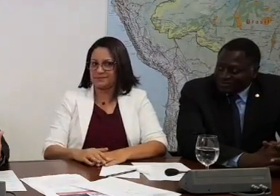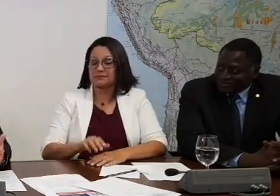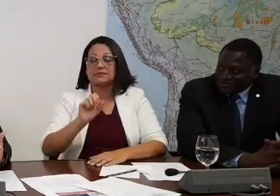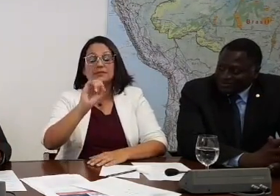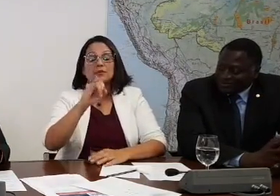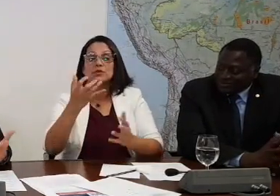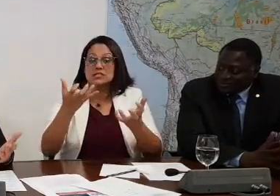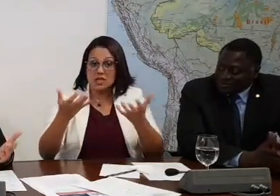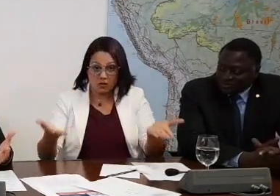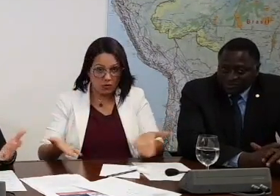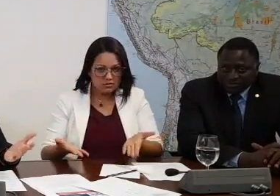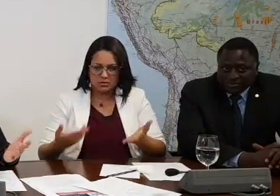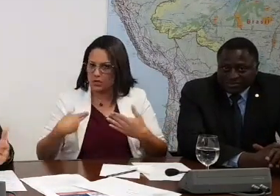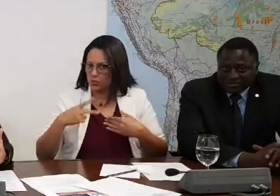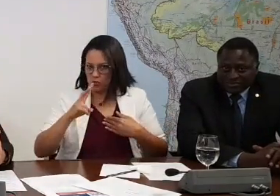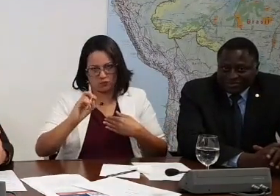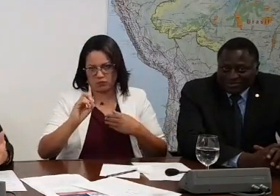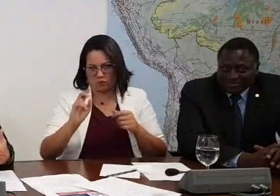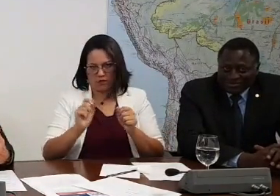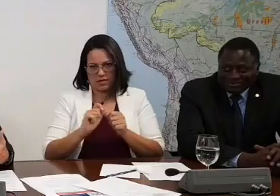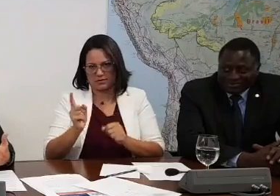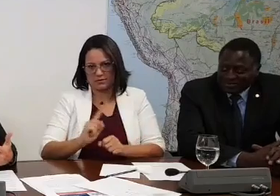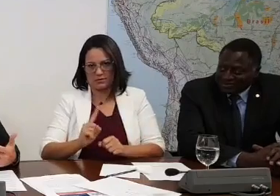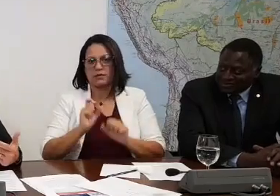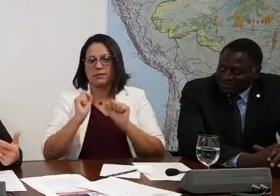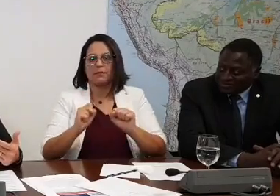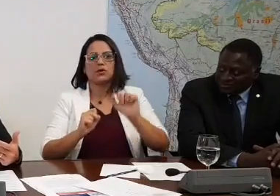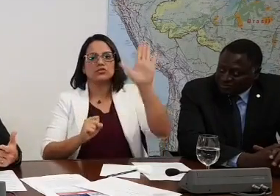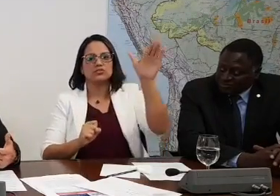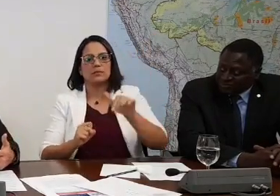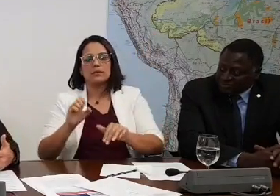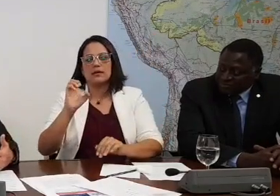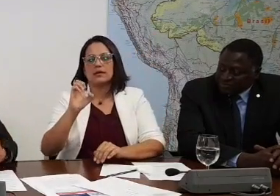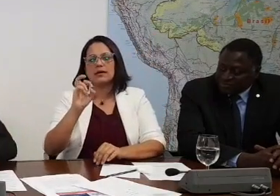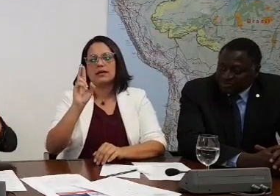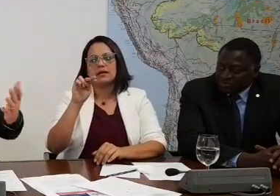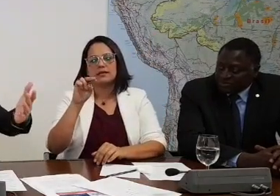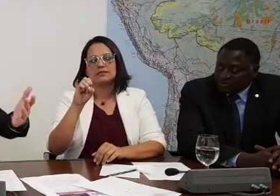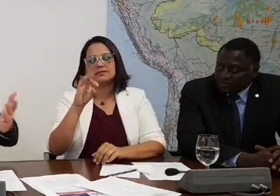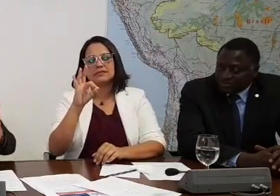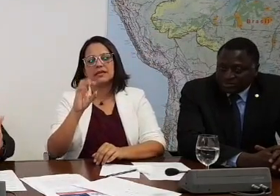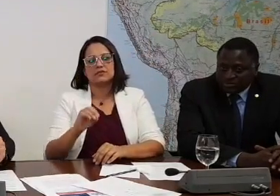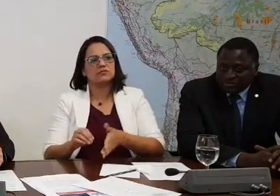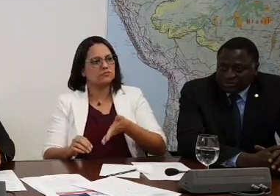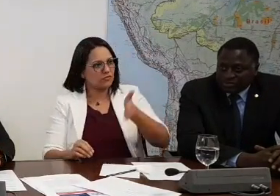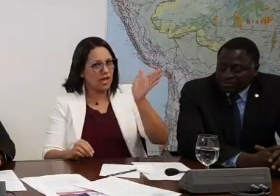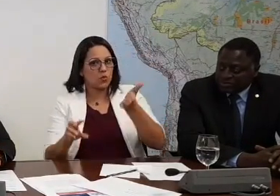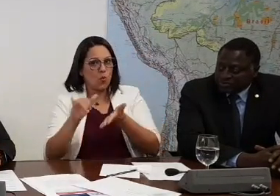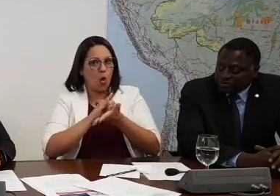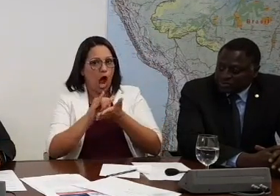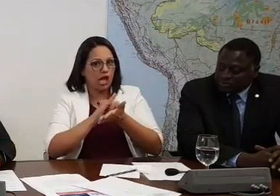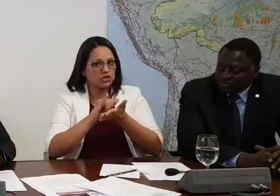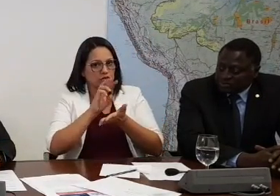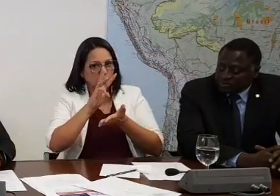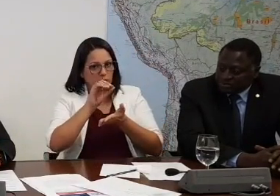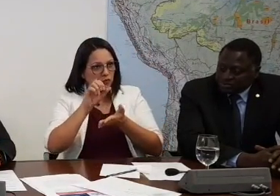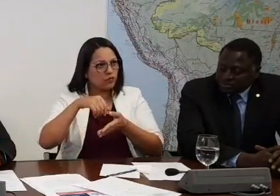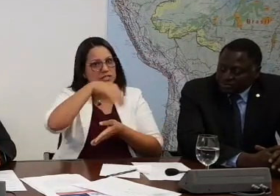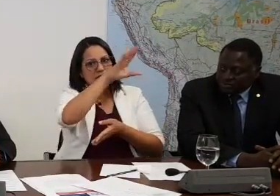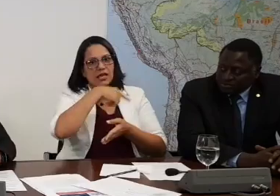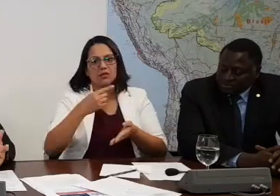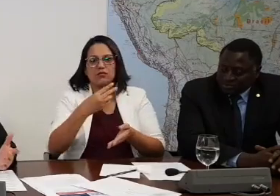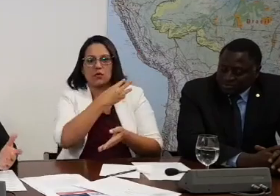quiser hoje, não vou fazer isso, jamais, tá? Eu chamo o Ernesto e o Ernesto vai pra o Ernesto que eu vou botar o Eduardo como